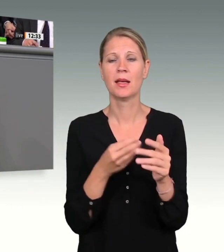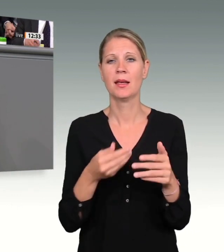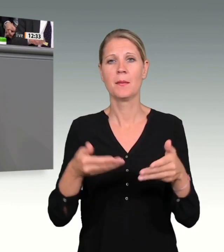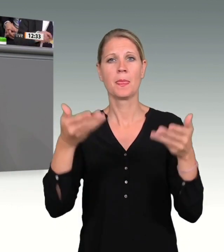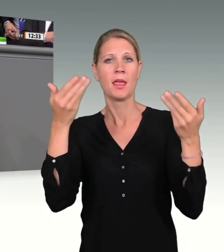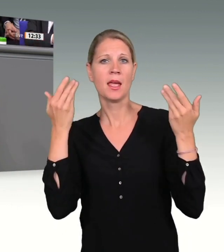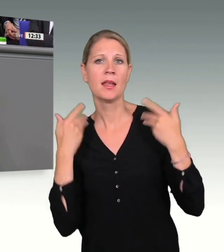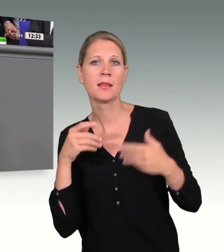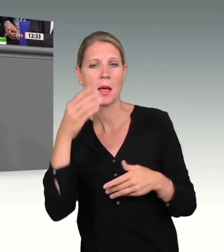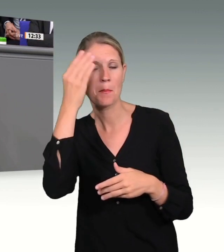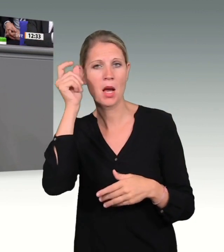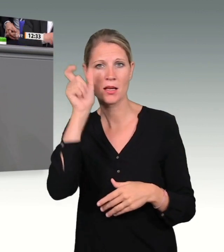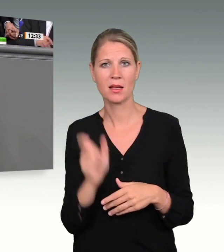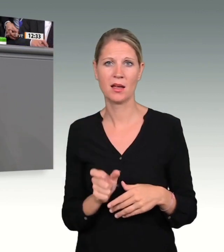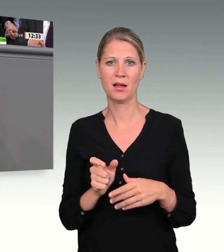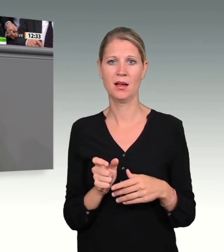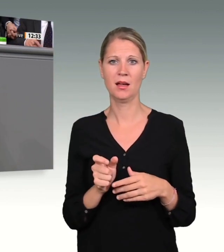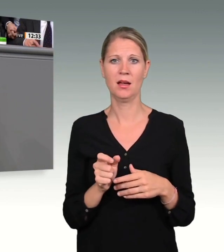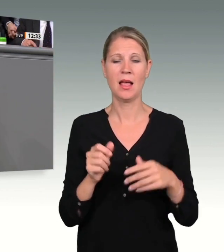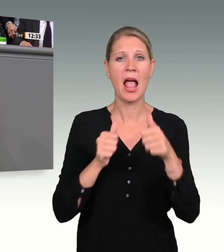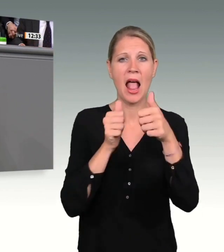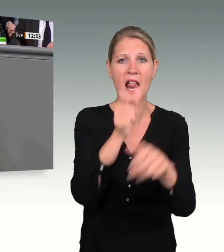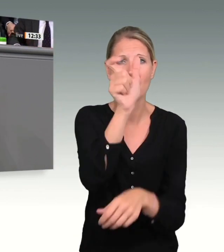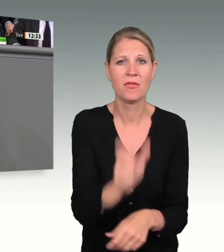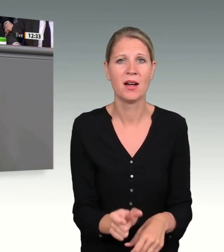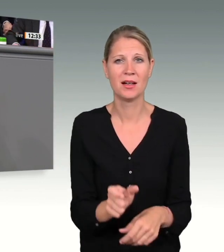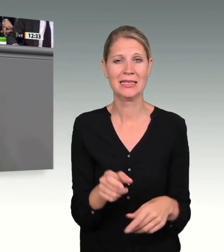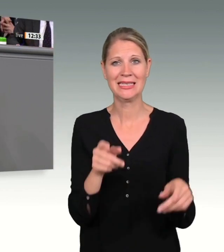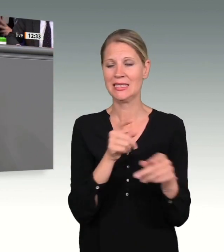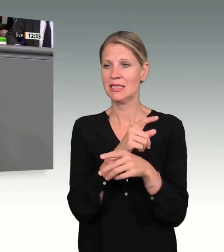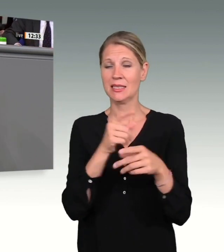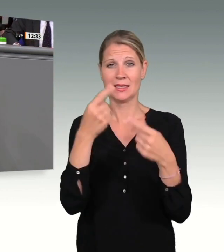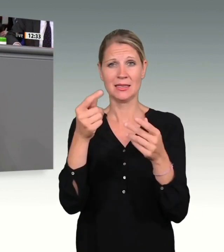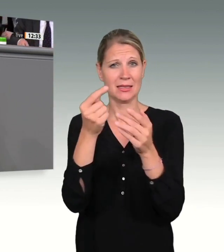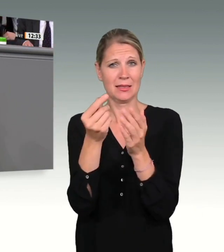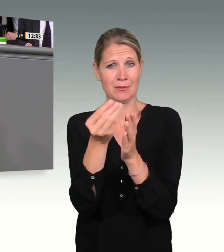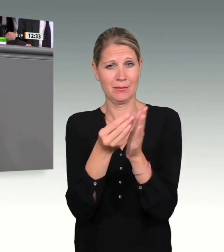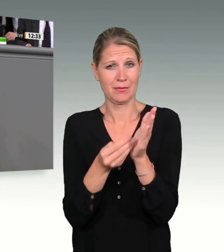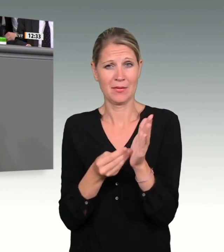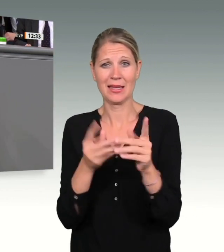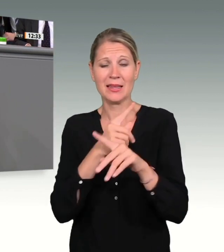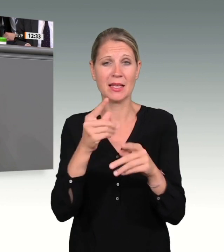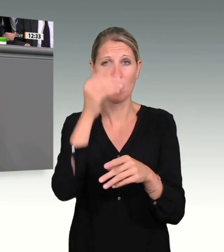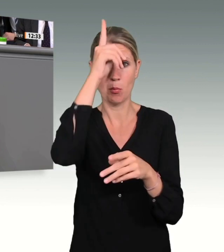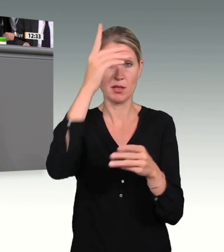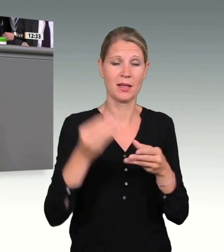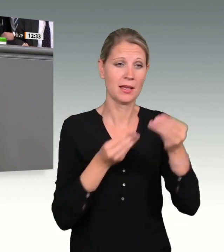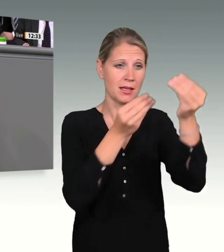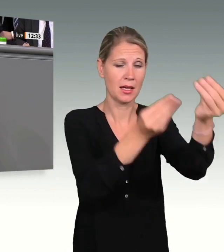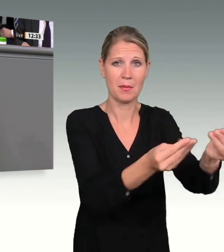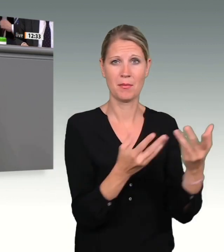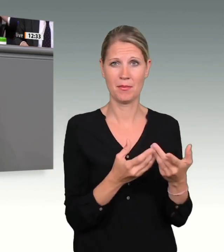gesetzlichen Verpflichtung nicht an die Polizeibehörden weitergegeben worden ist, wo Polizeiarbeit hintertrieben wurde, wo